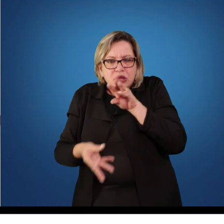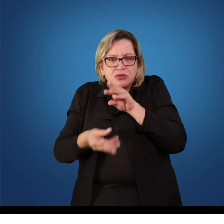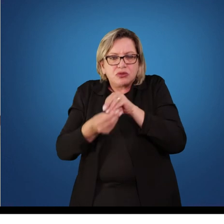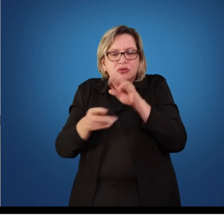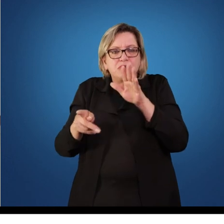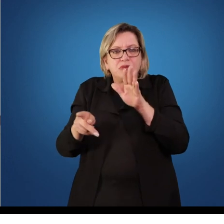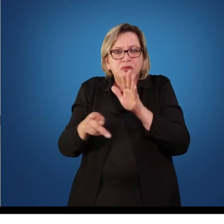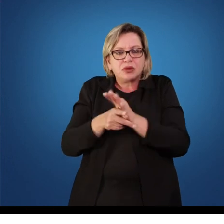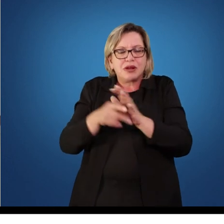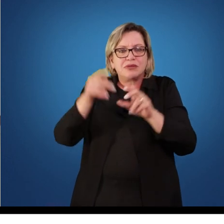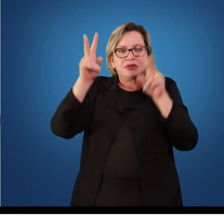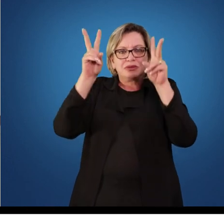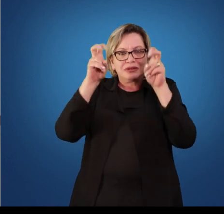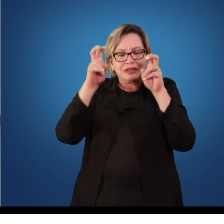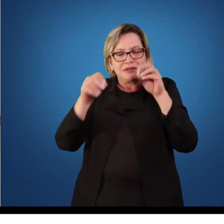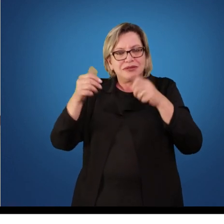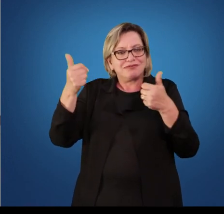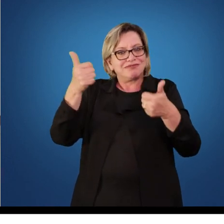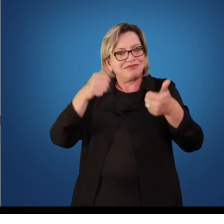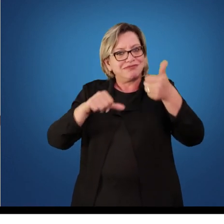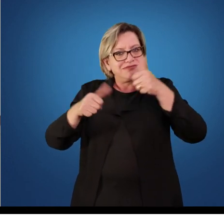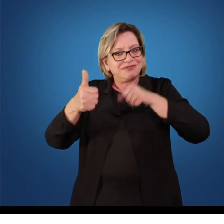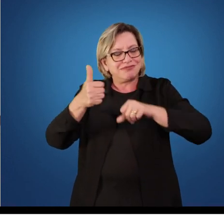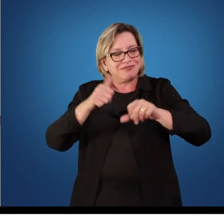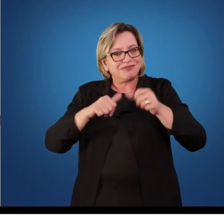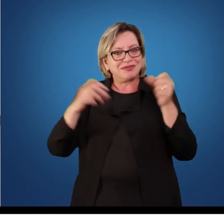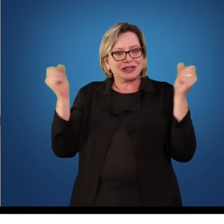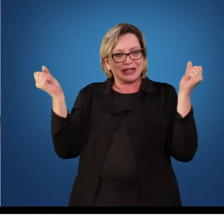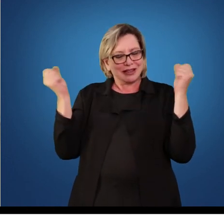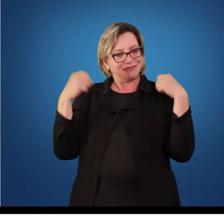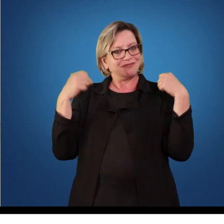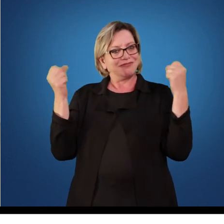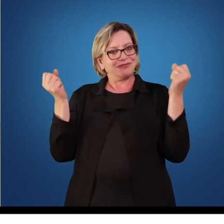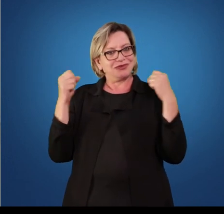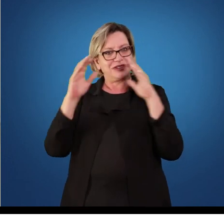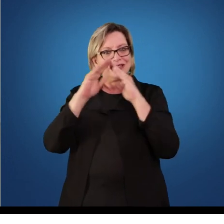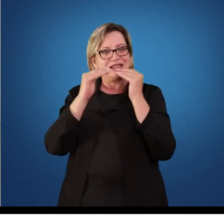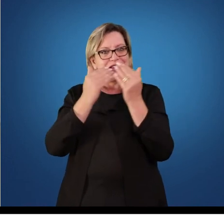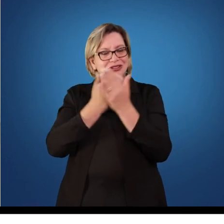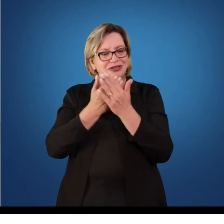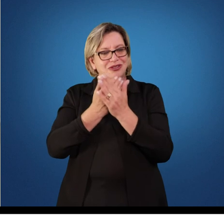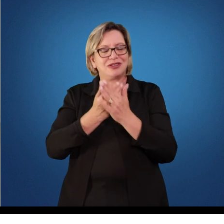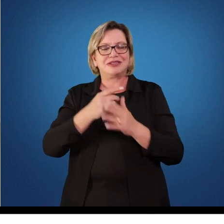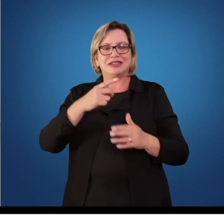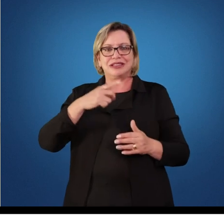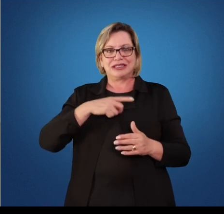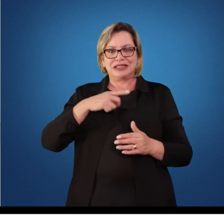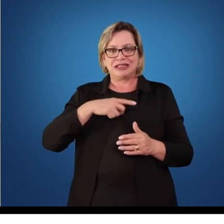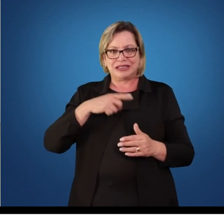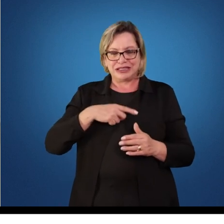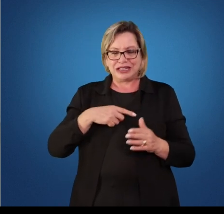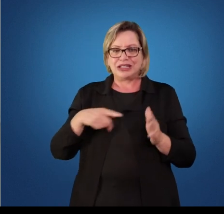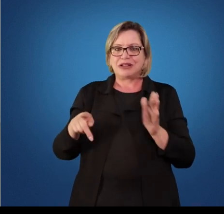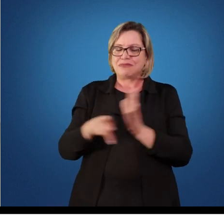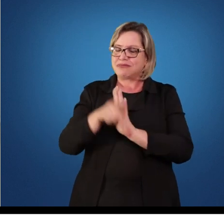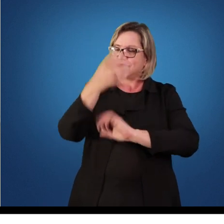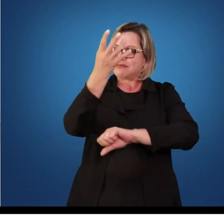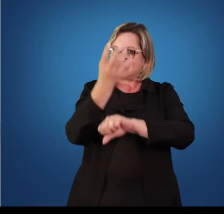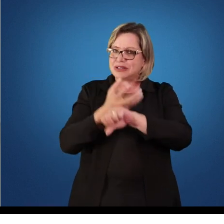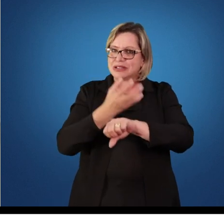referentes à avaliação em educação física escolar que estão presentes no mapa da disciplina, no e-book